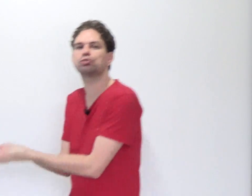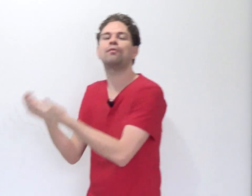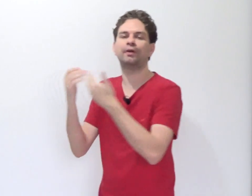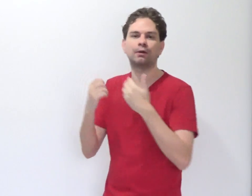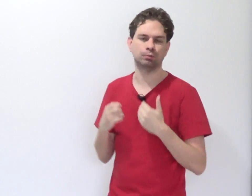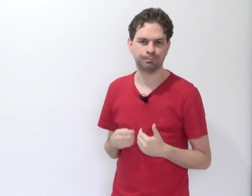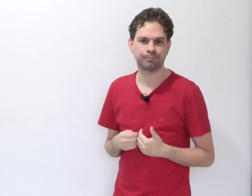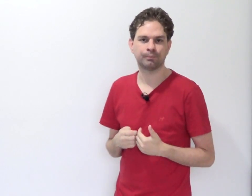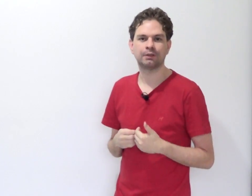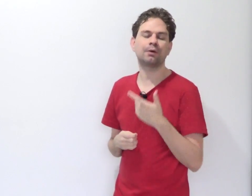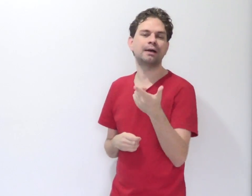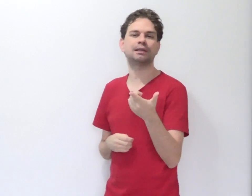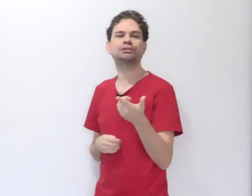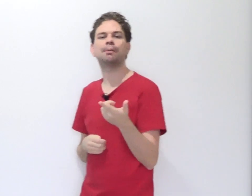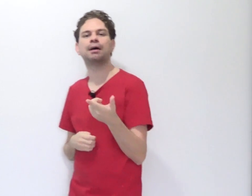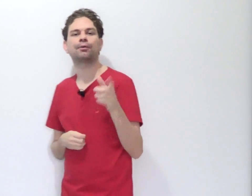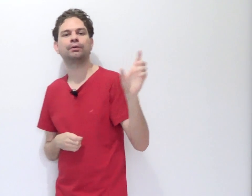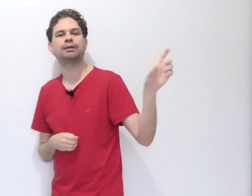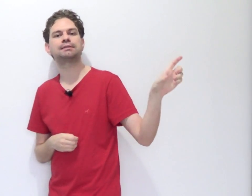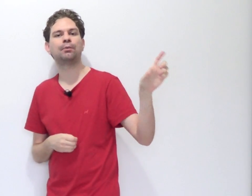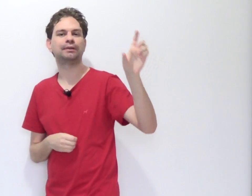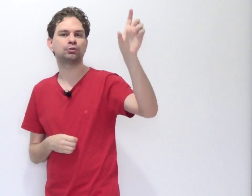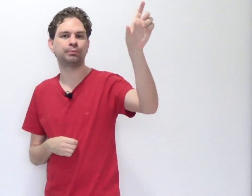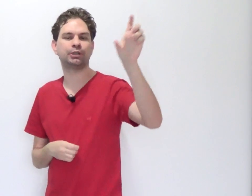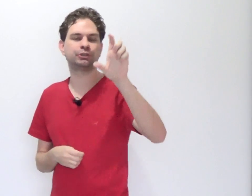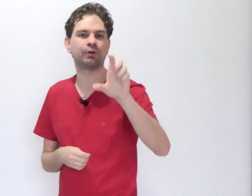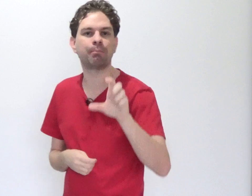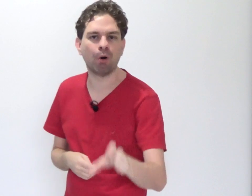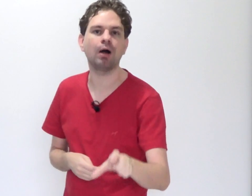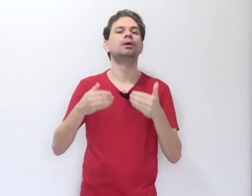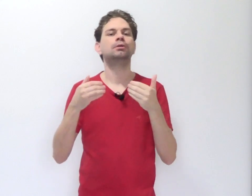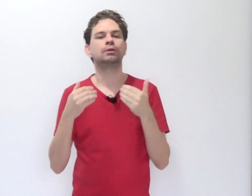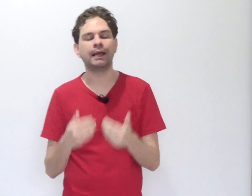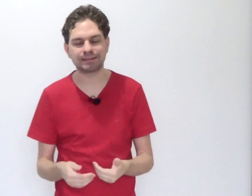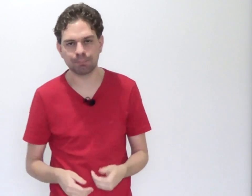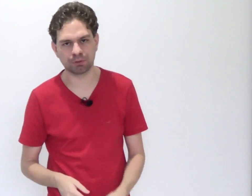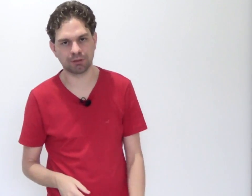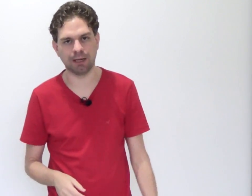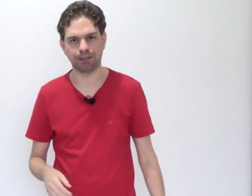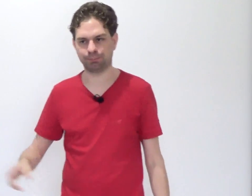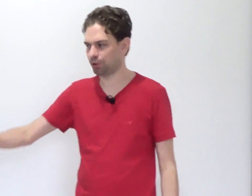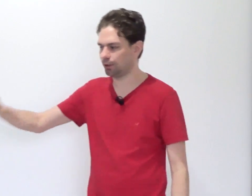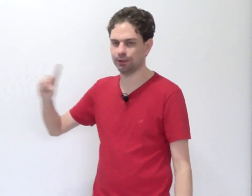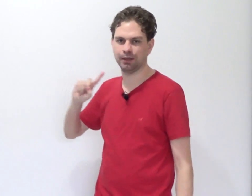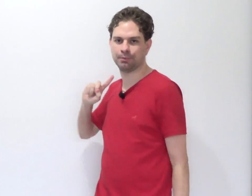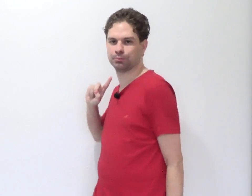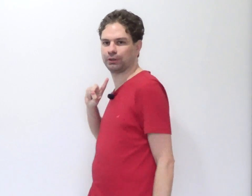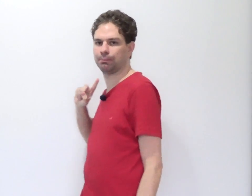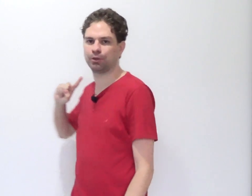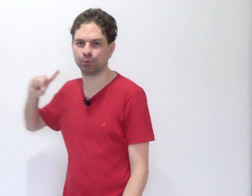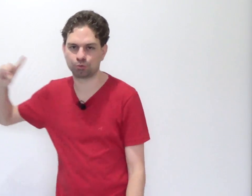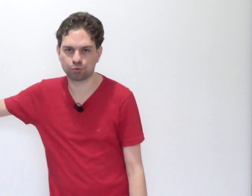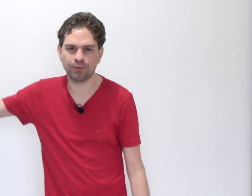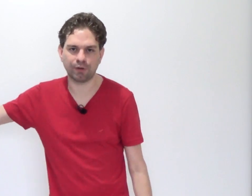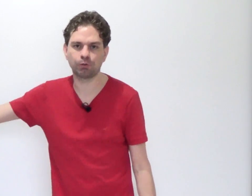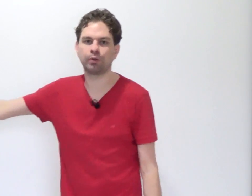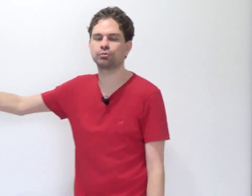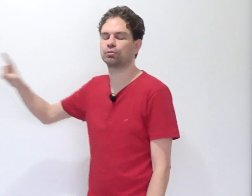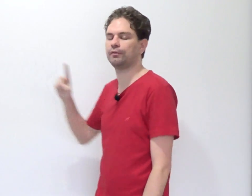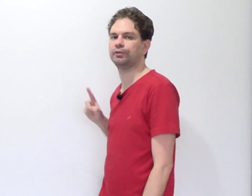sofrendo. Então, essa é a chamada conexão intersubjetiva por reciprocidade. Porque, ao mesmo tempo que eu sou infrator, eu sou a